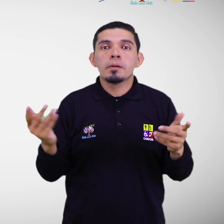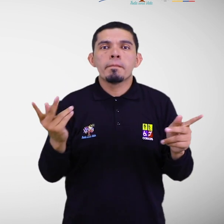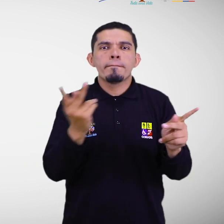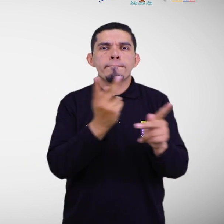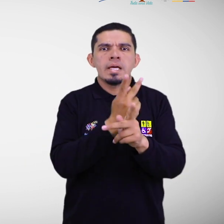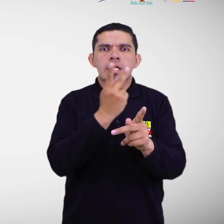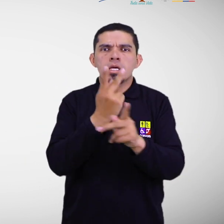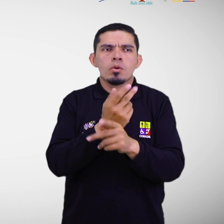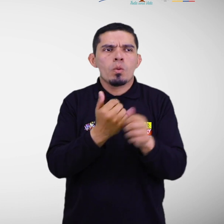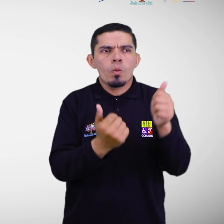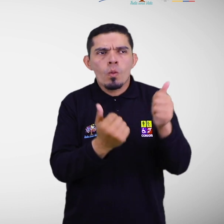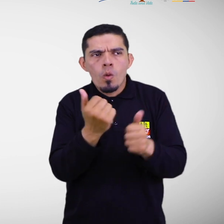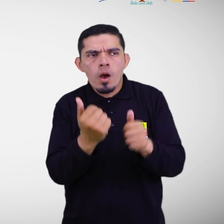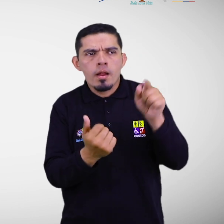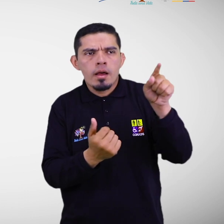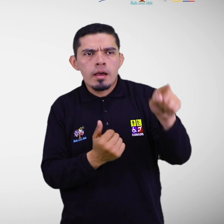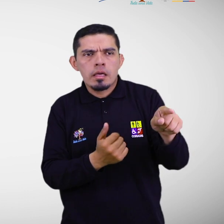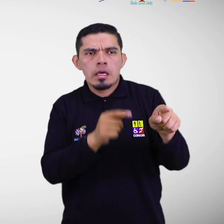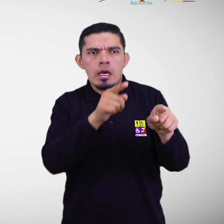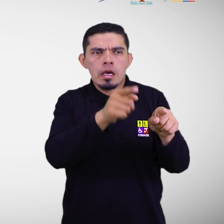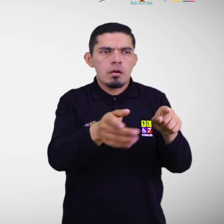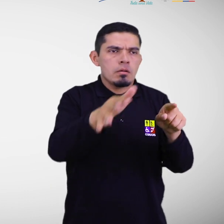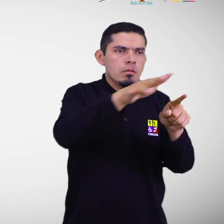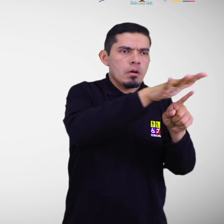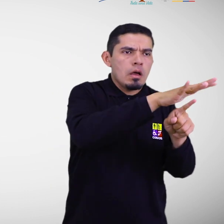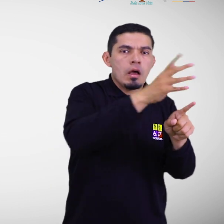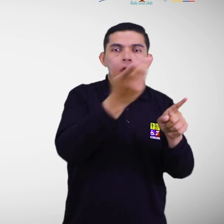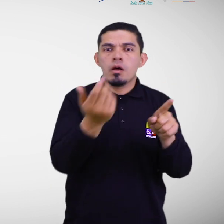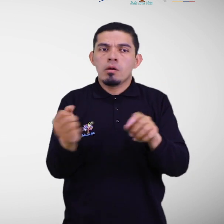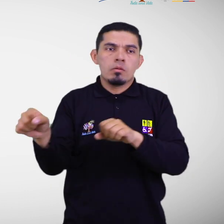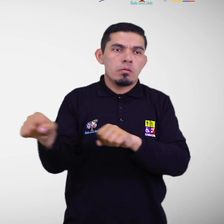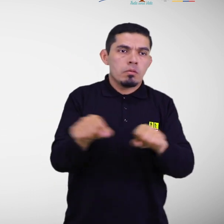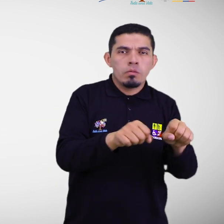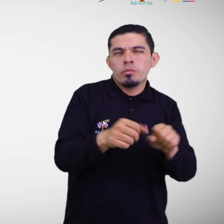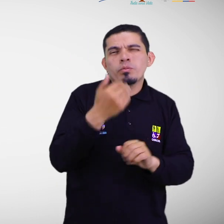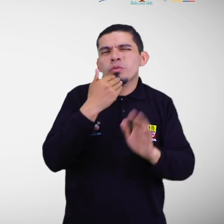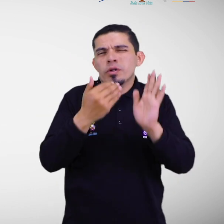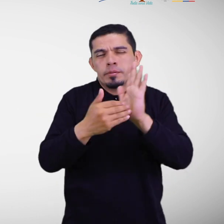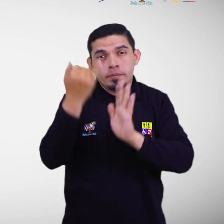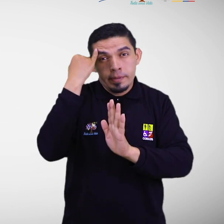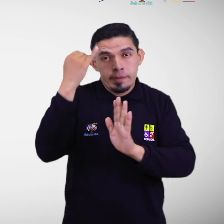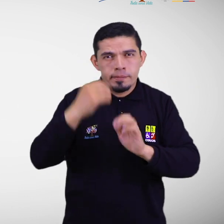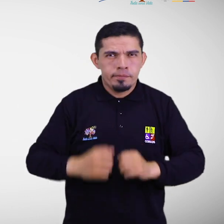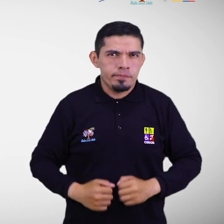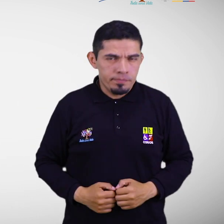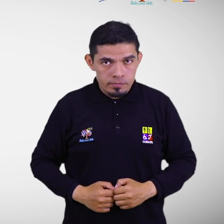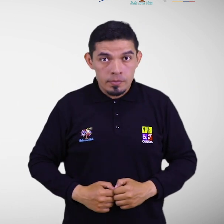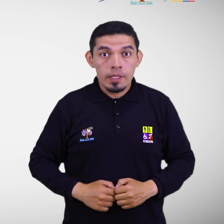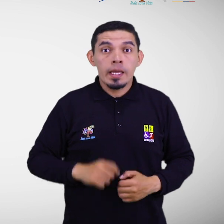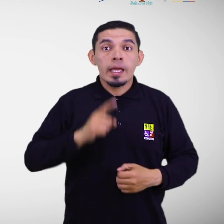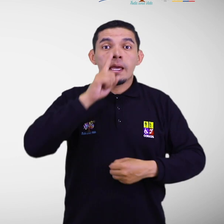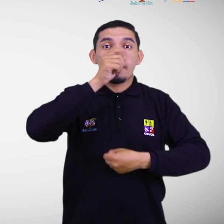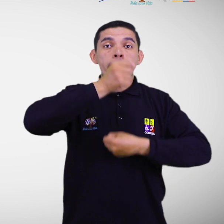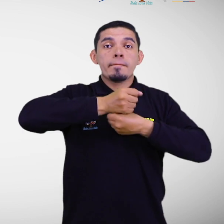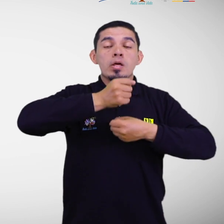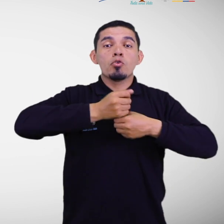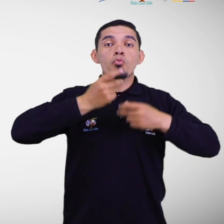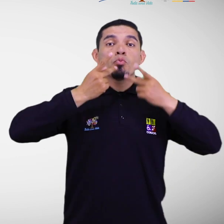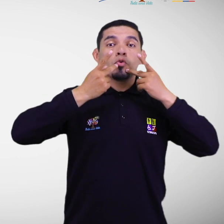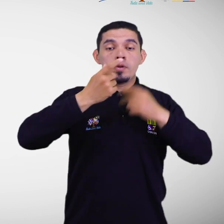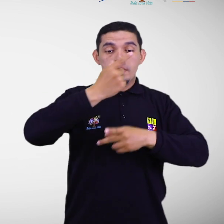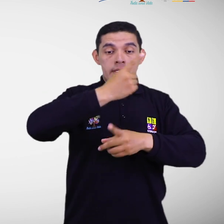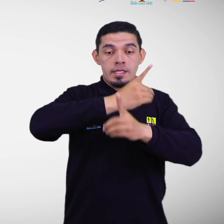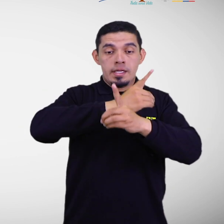a las cuales se encuentra expuesta la persona con discapacidad como, por ejemplo, un empleado público con discapacidad